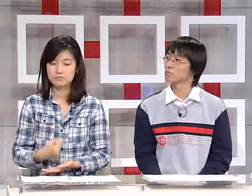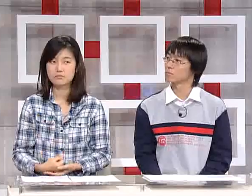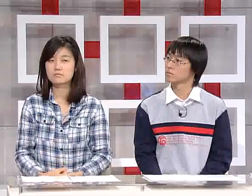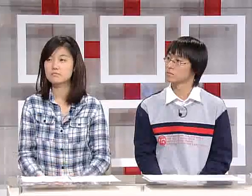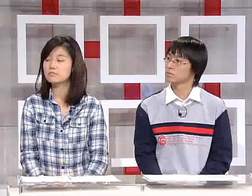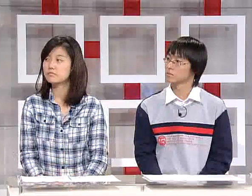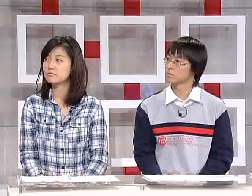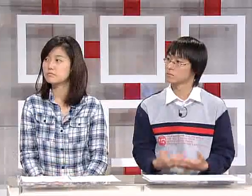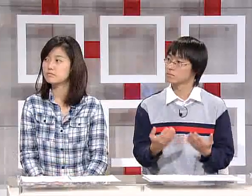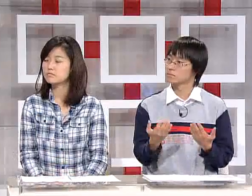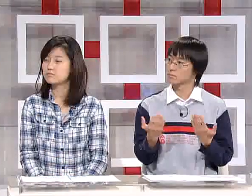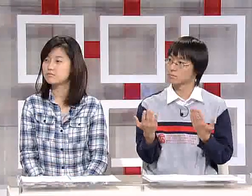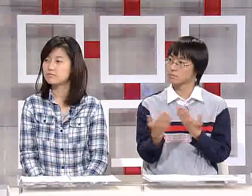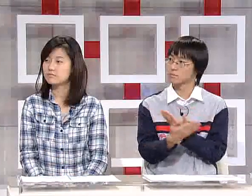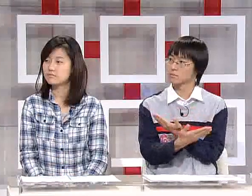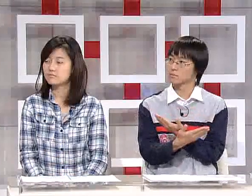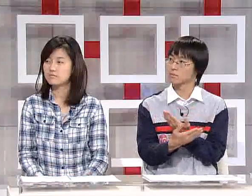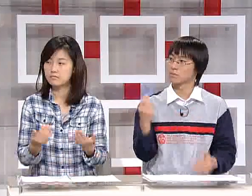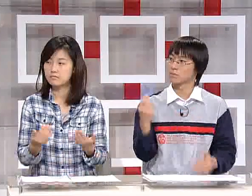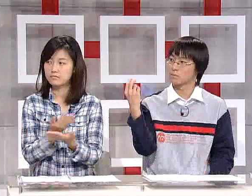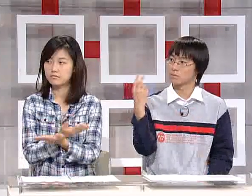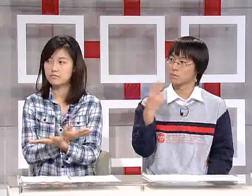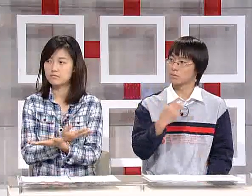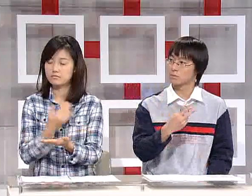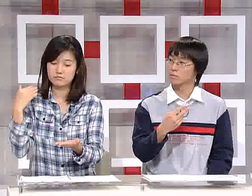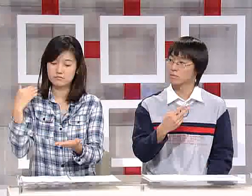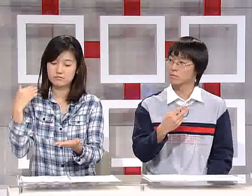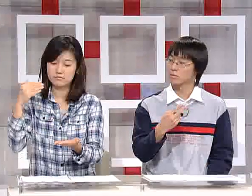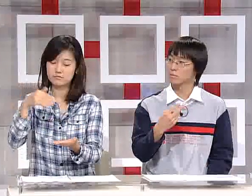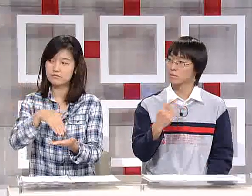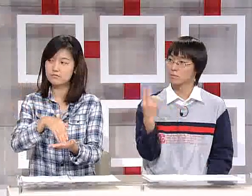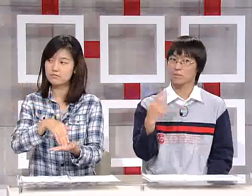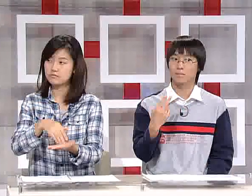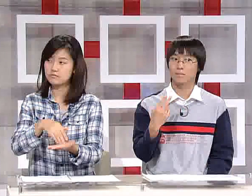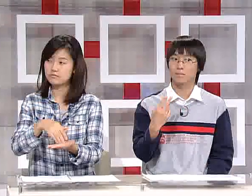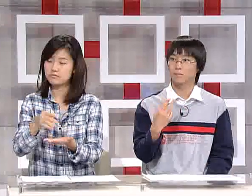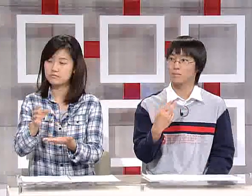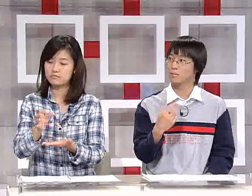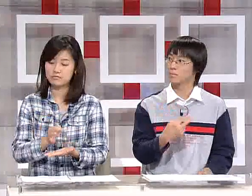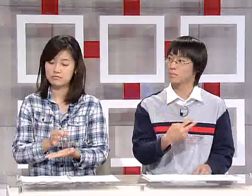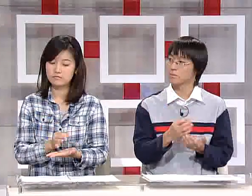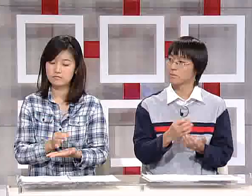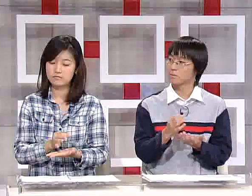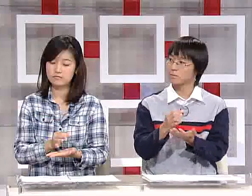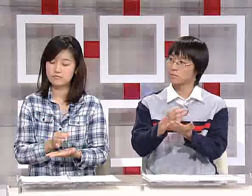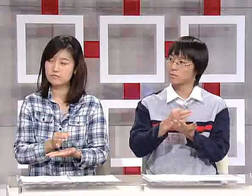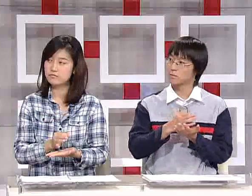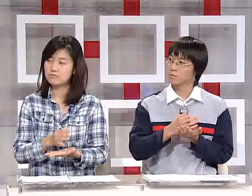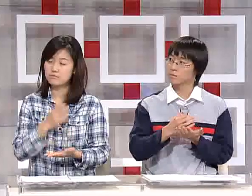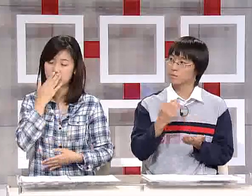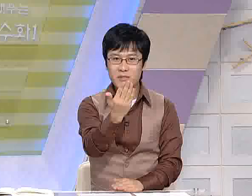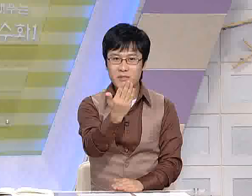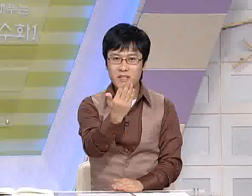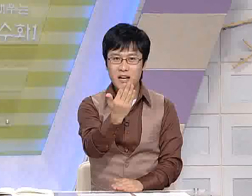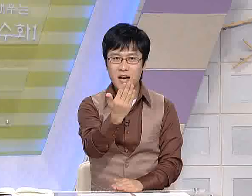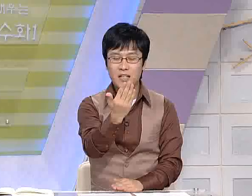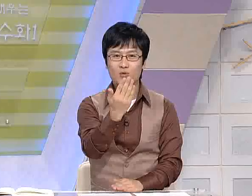그래서 교환이나 환불은 가능합니까? 자. 가능합니까? 라는